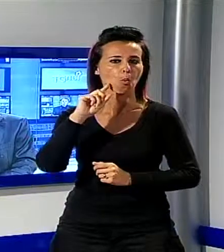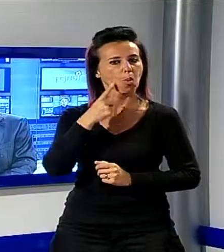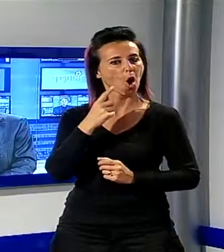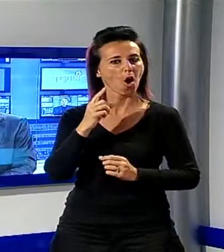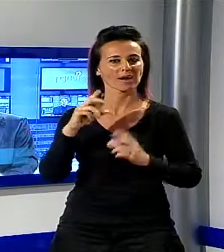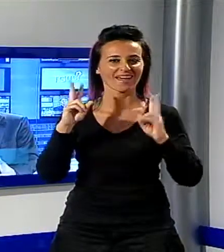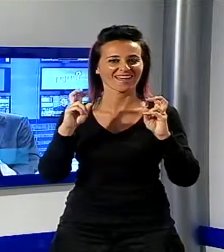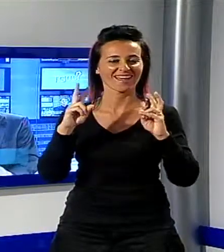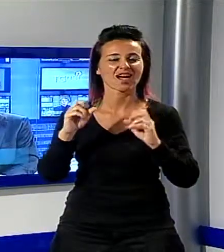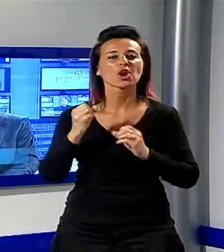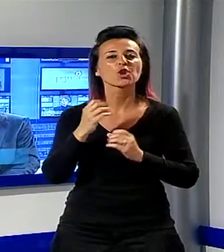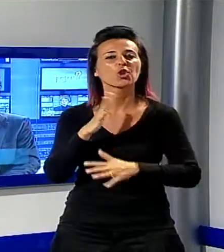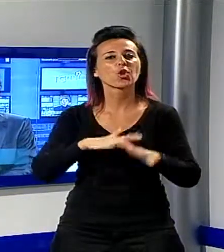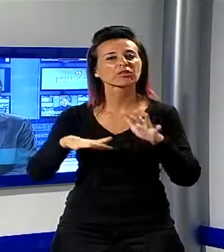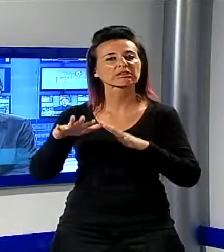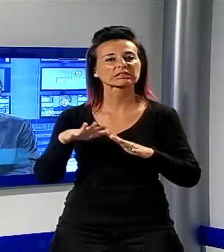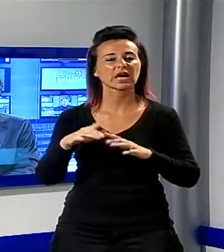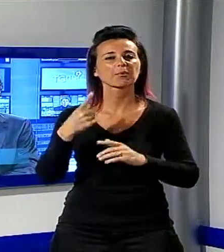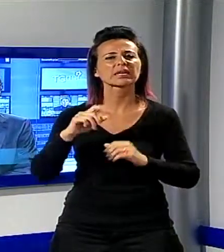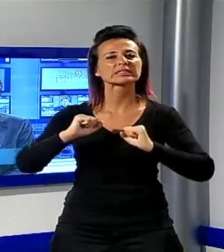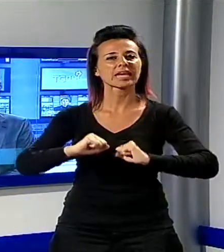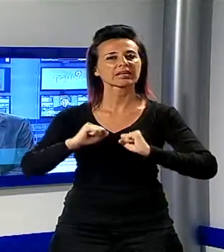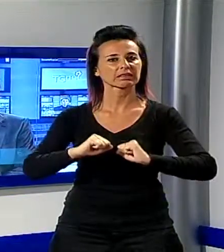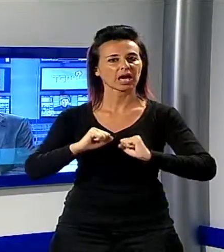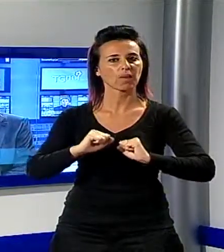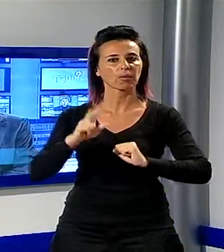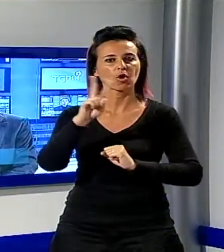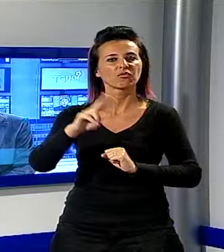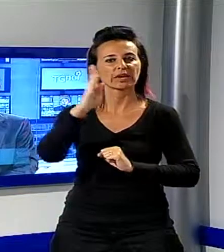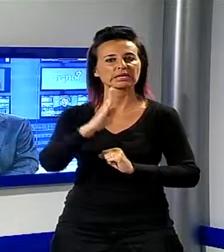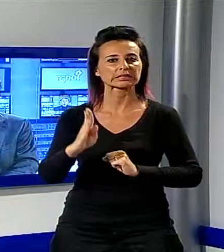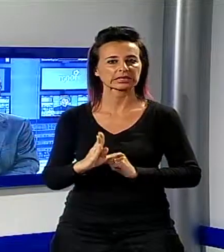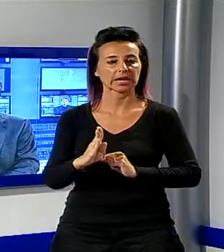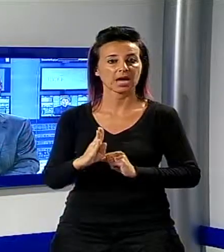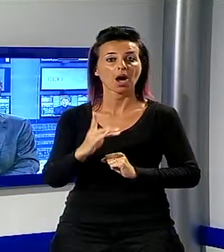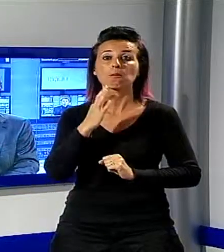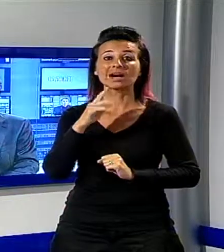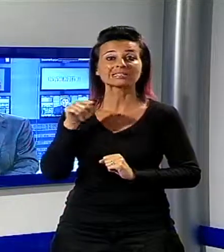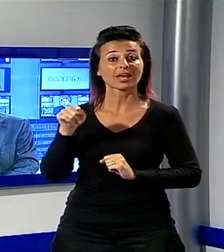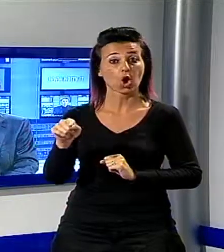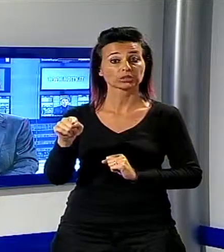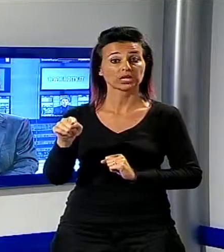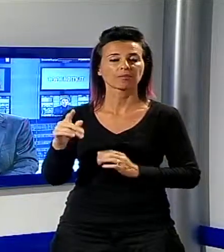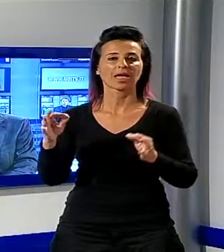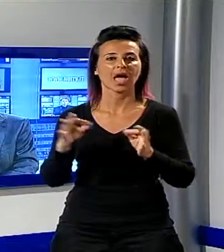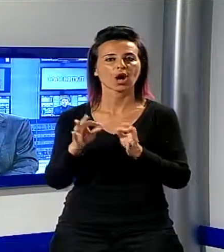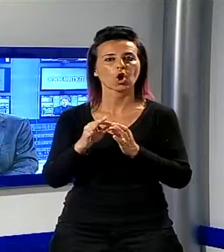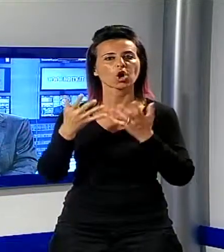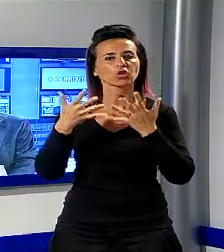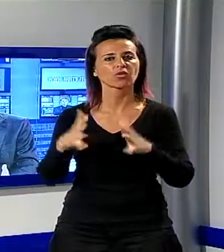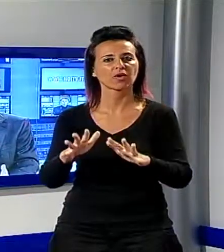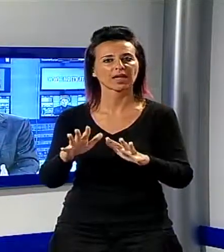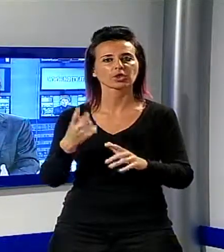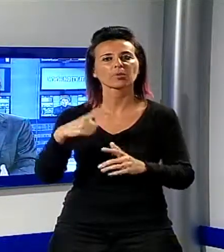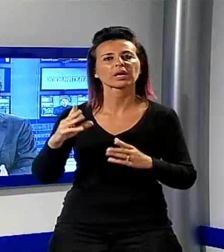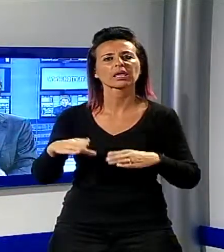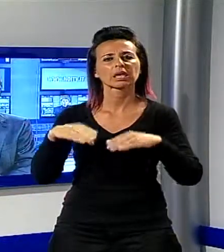della sanità, in maniera particolare dalla Versilia, da Massarosa, dove è stato siglato l'accordo che sancisce l